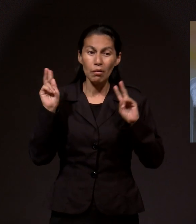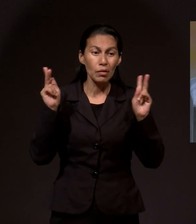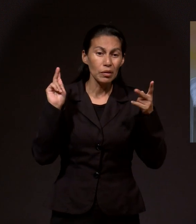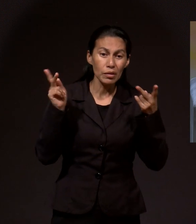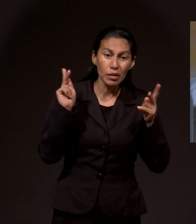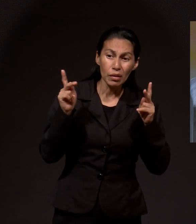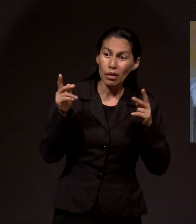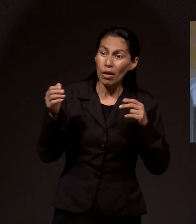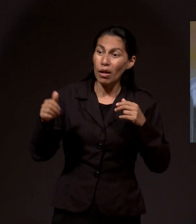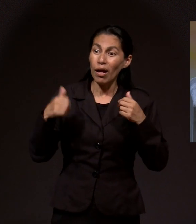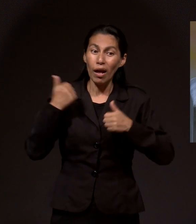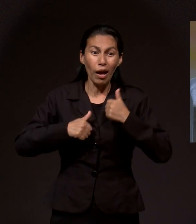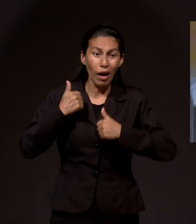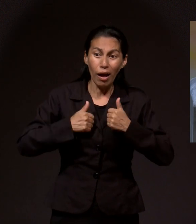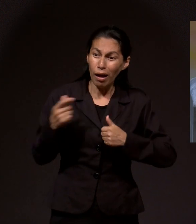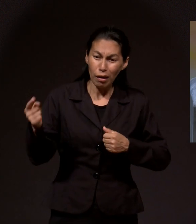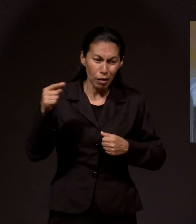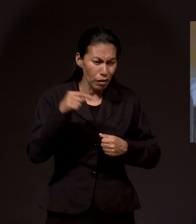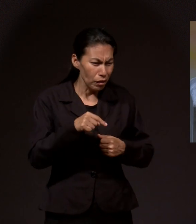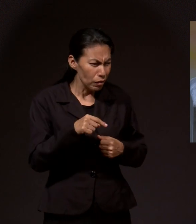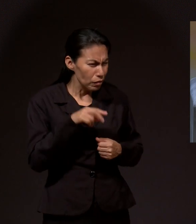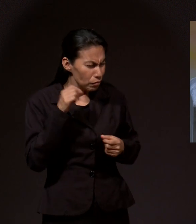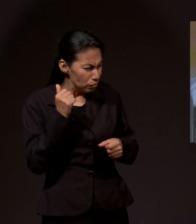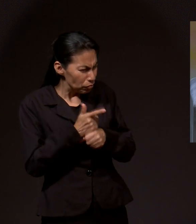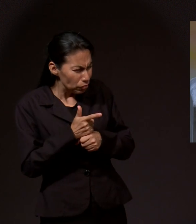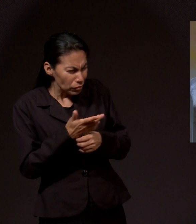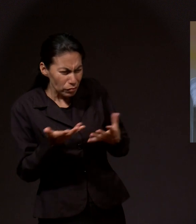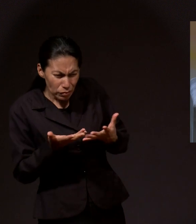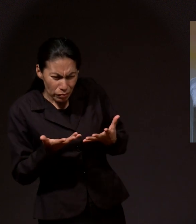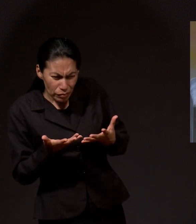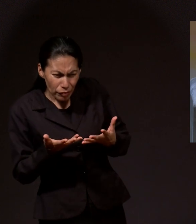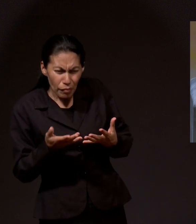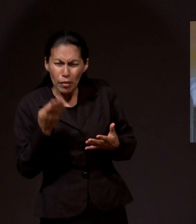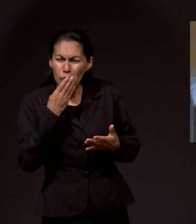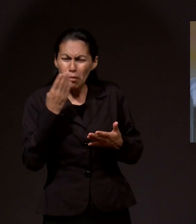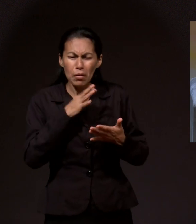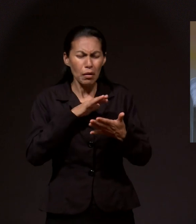salmos, porque nos encontraron leyendo la Biblia, mi hermanita y a mí.